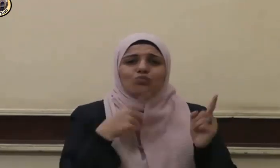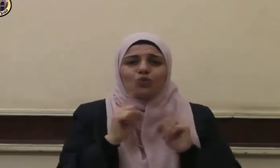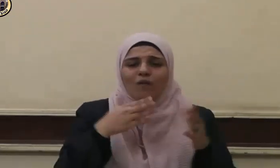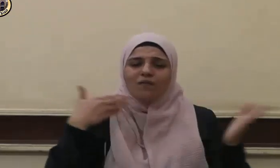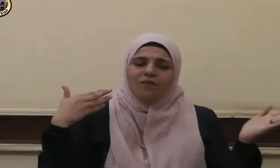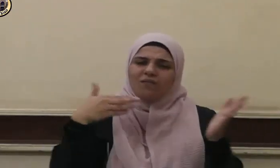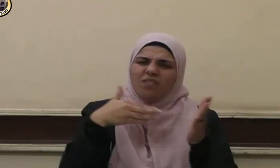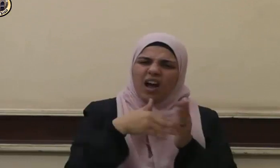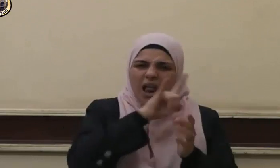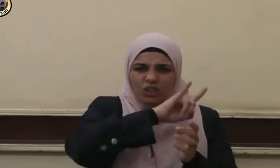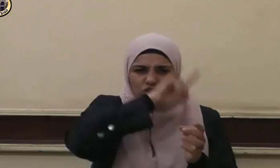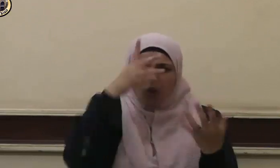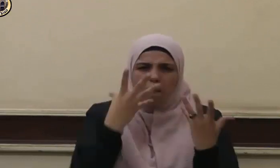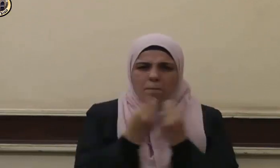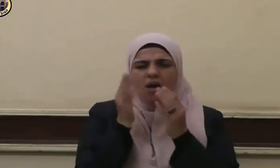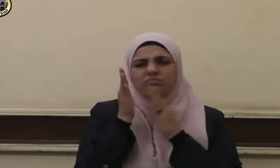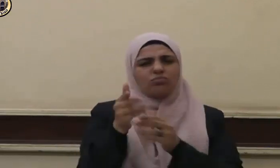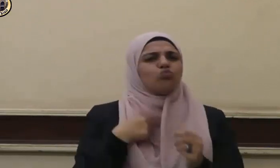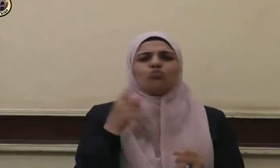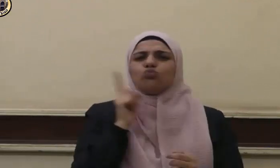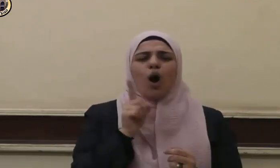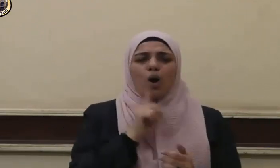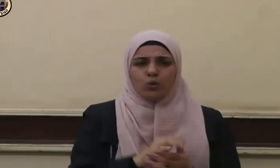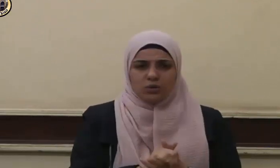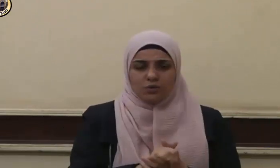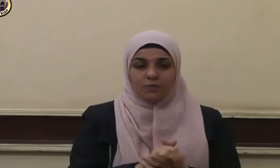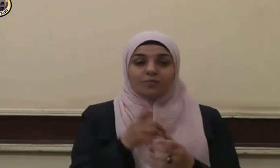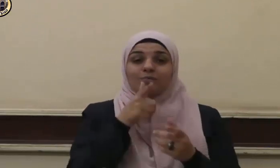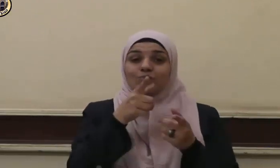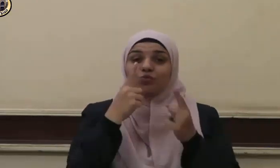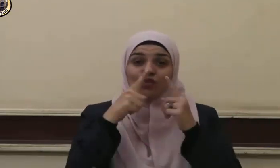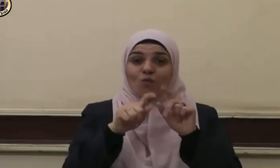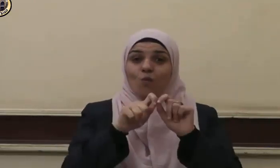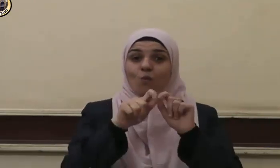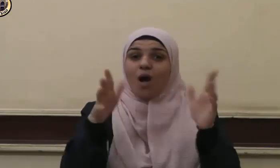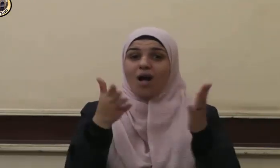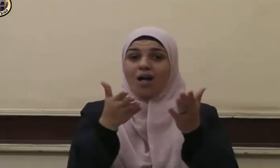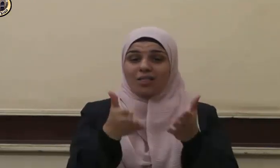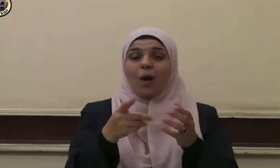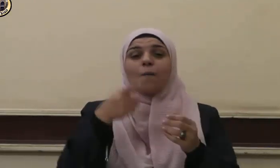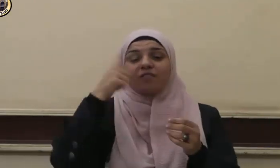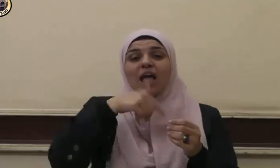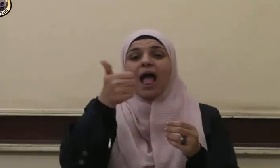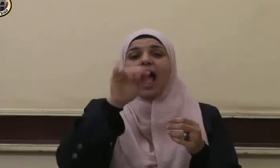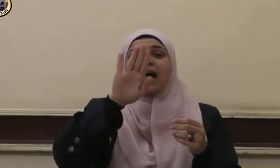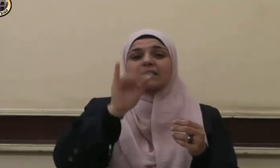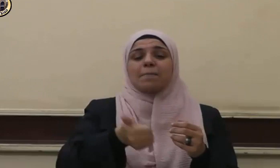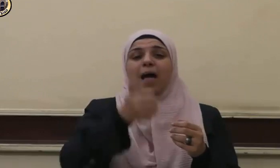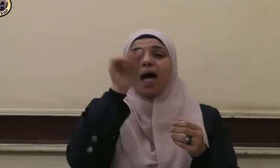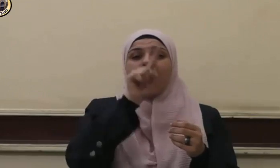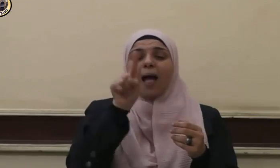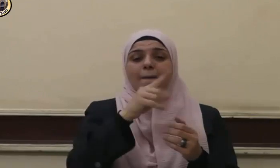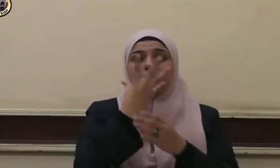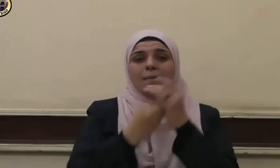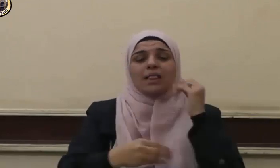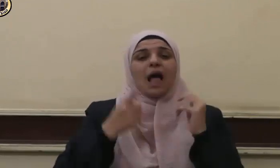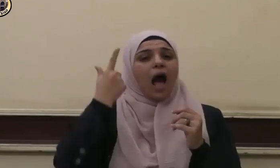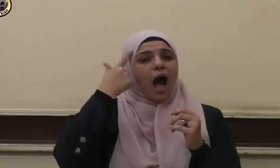فتكون للشيطان وليا وهذه أسماء بنت أبي بكر رضي الله